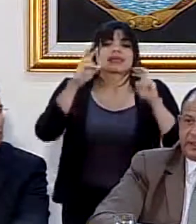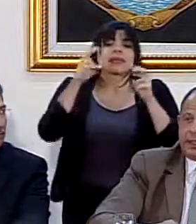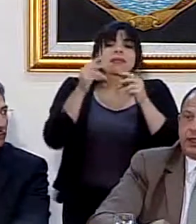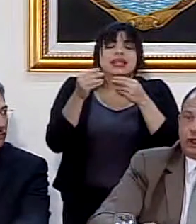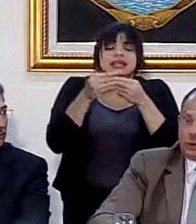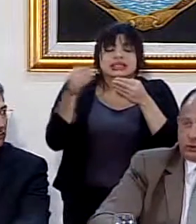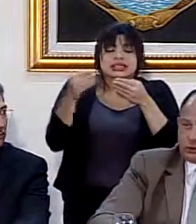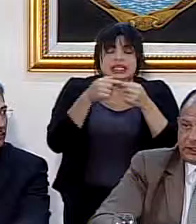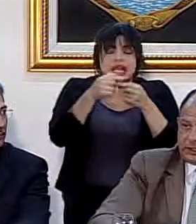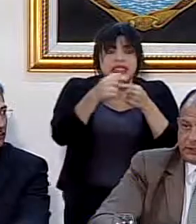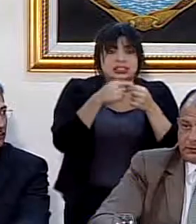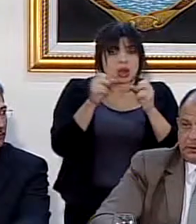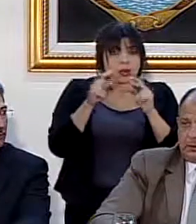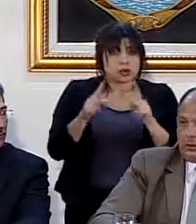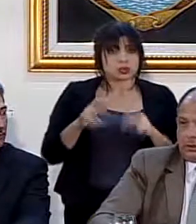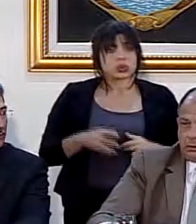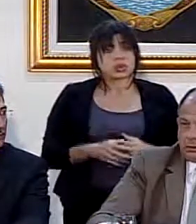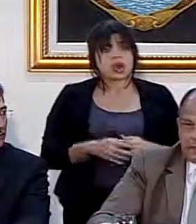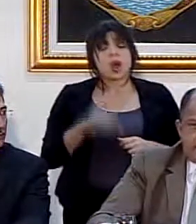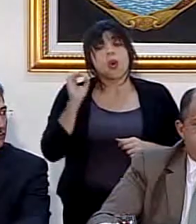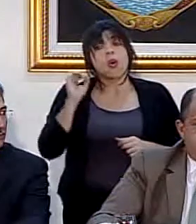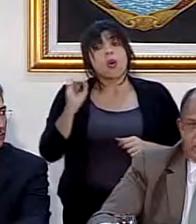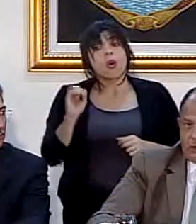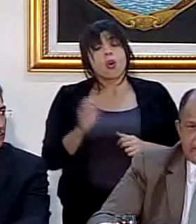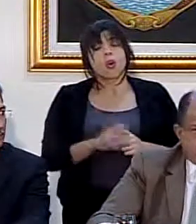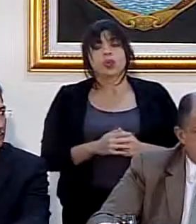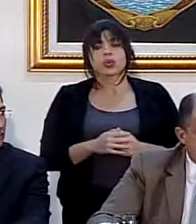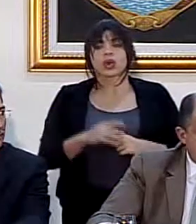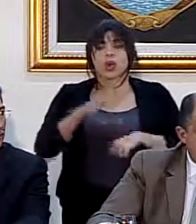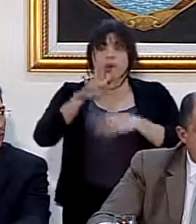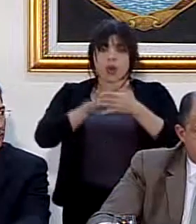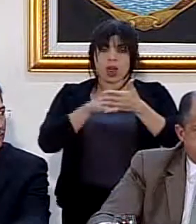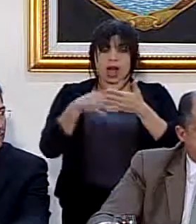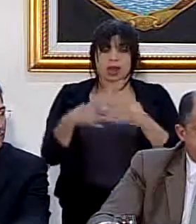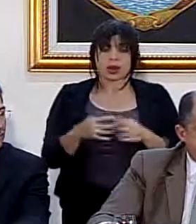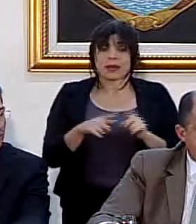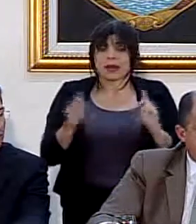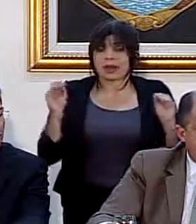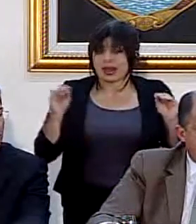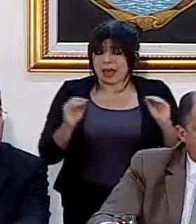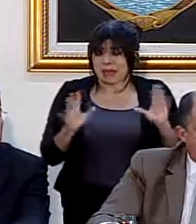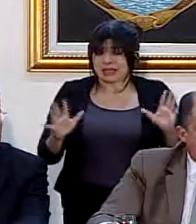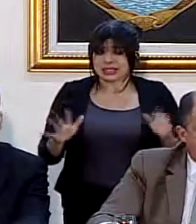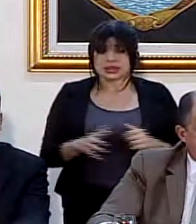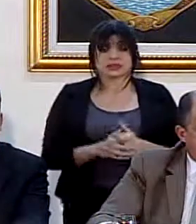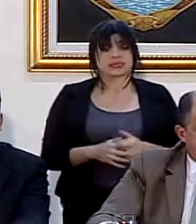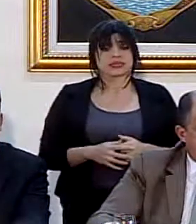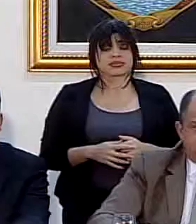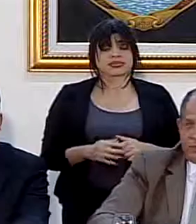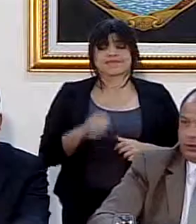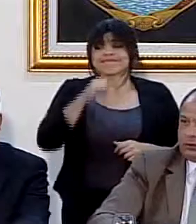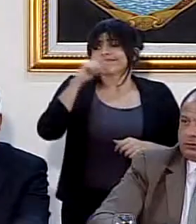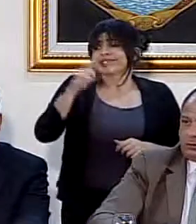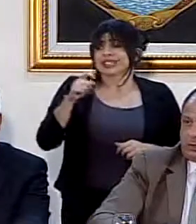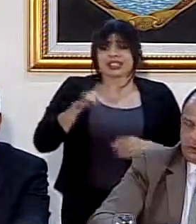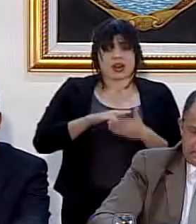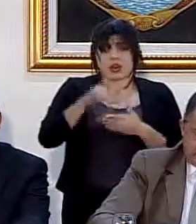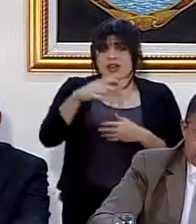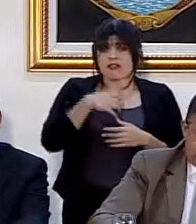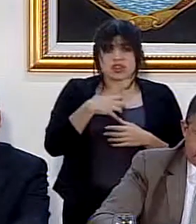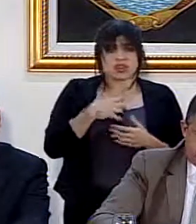distancia, de oportunidad o de horario. Pero nada más, no se necesita un avión.